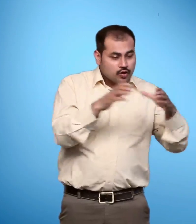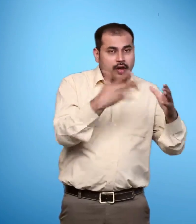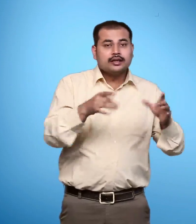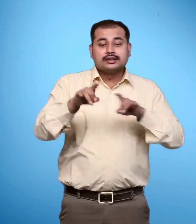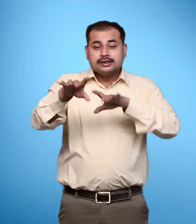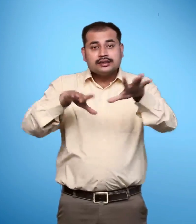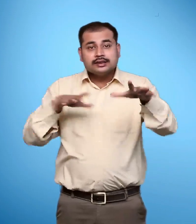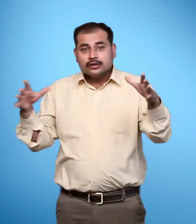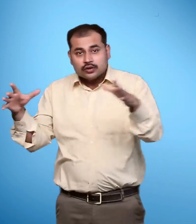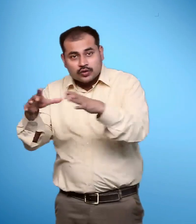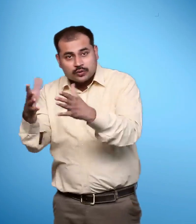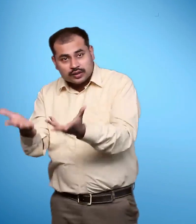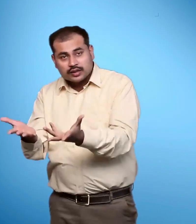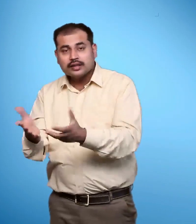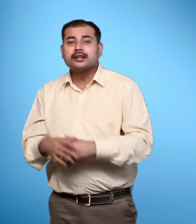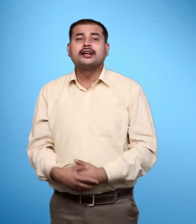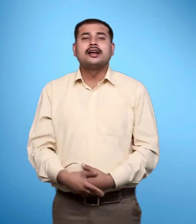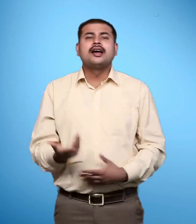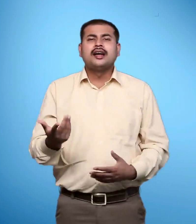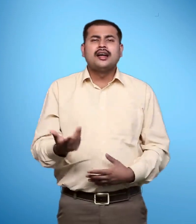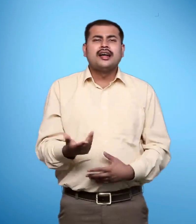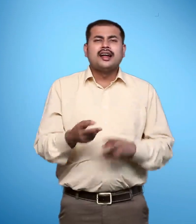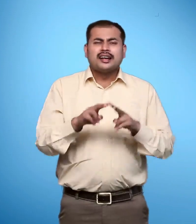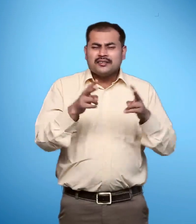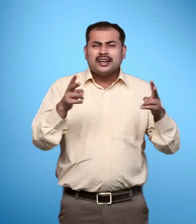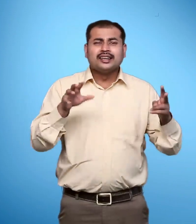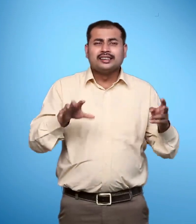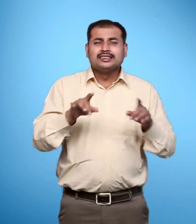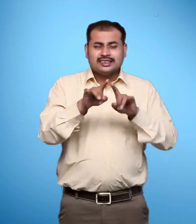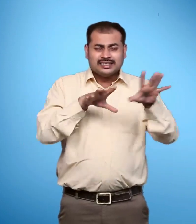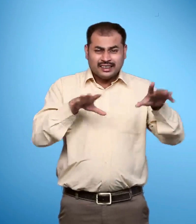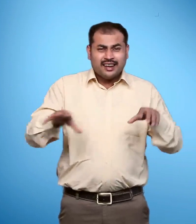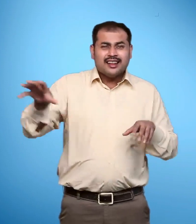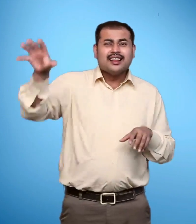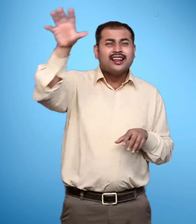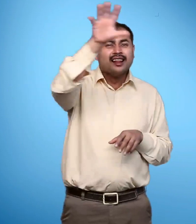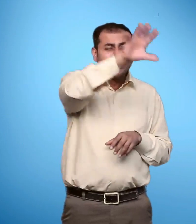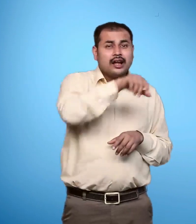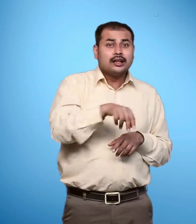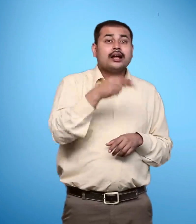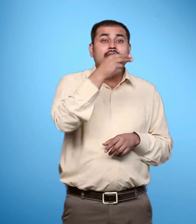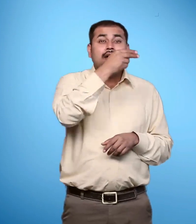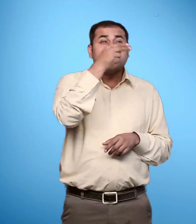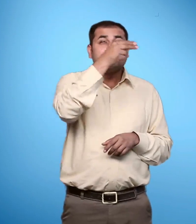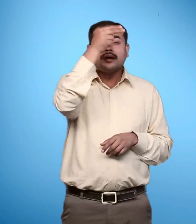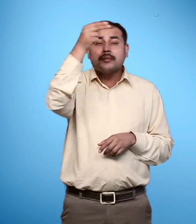शहर हैं जिनके नाम एक जैसे